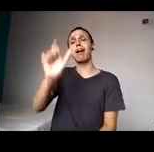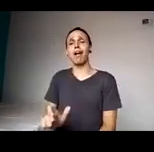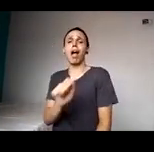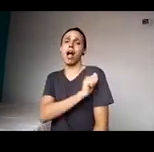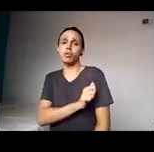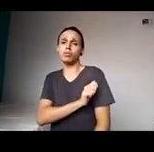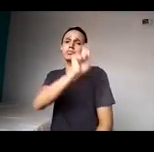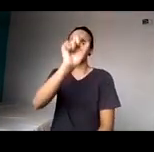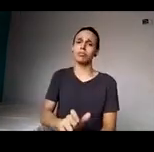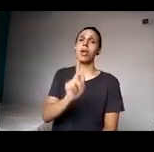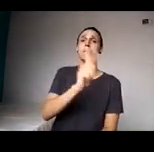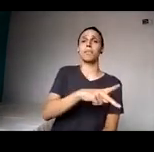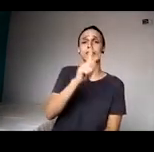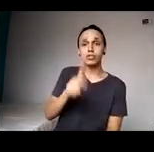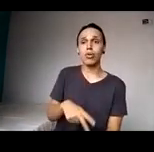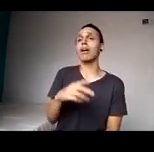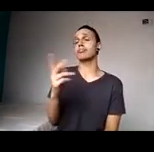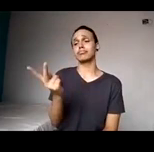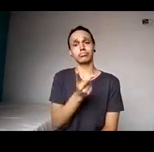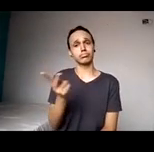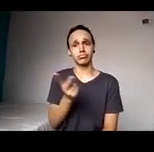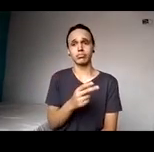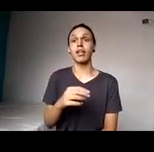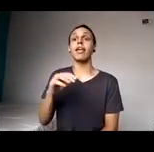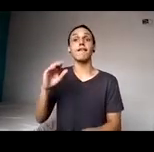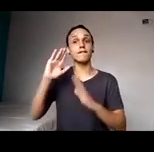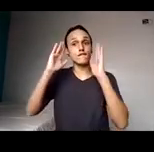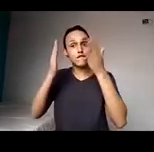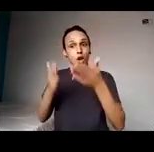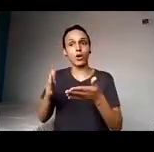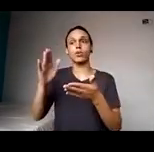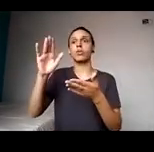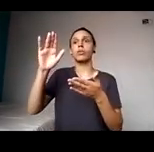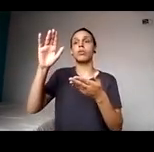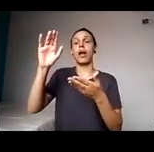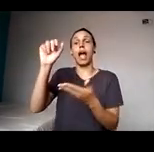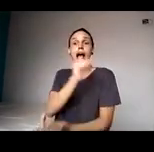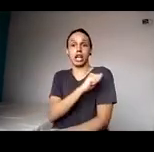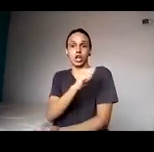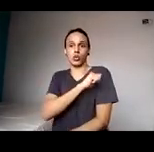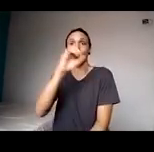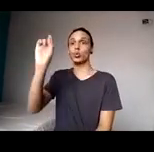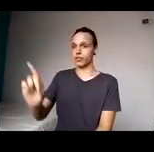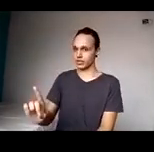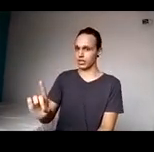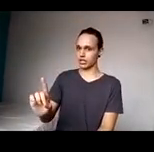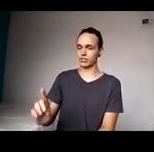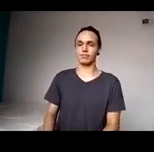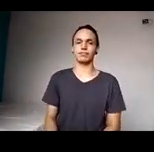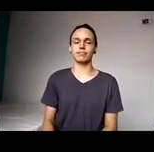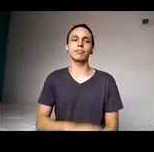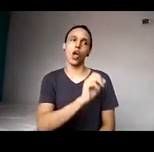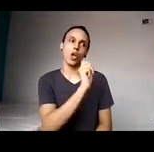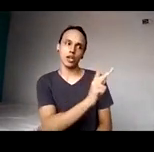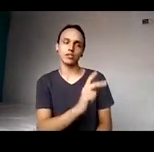interage com o aluno. Eu estou falando do aluno deficiente, não do docente deficiente. Entendeu? Ok, Maurício, inclusive, eu